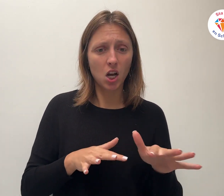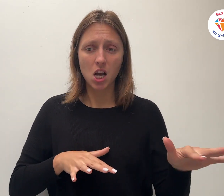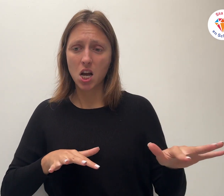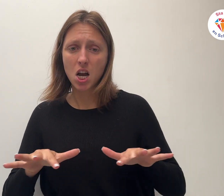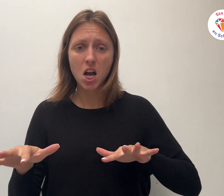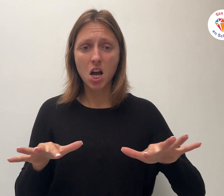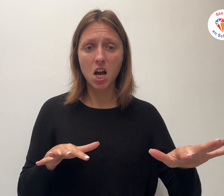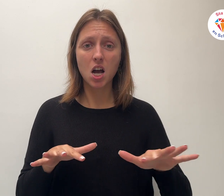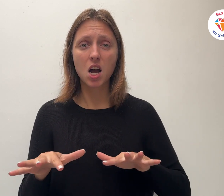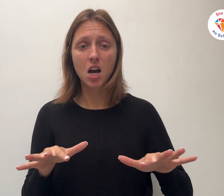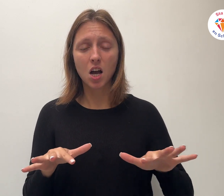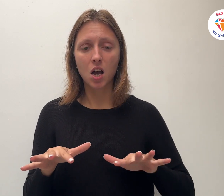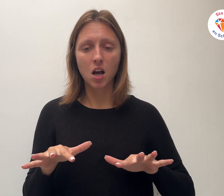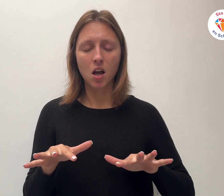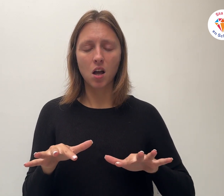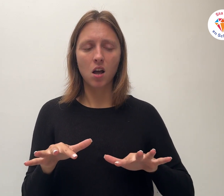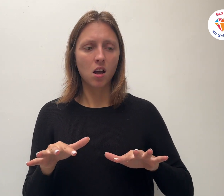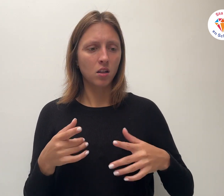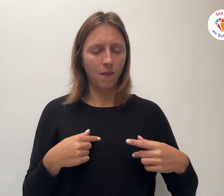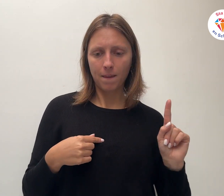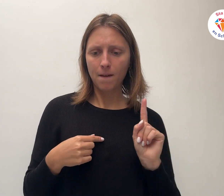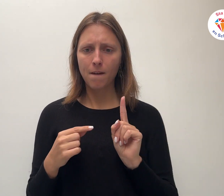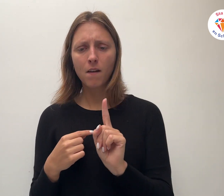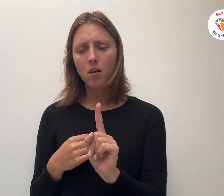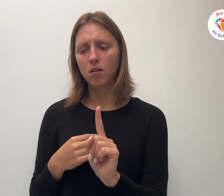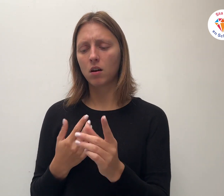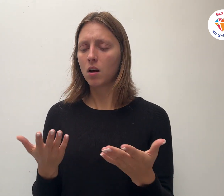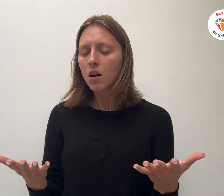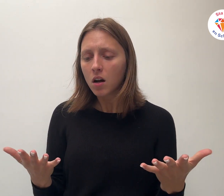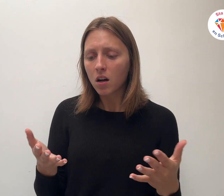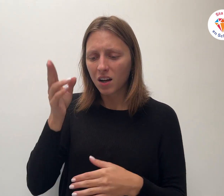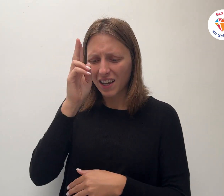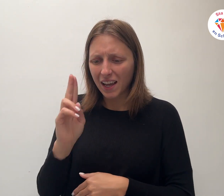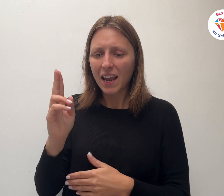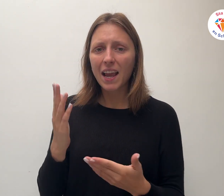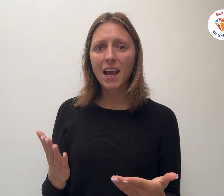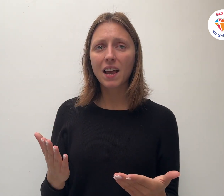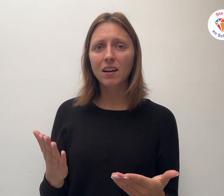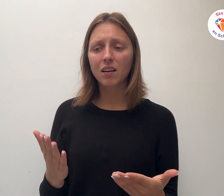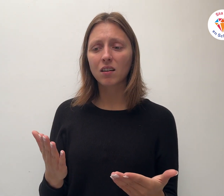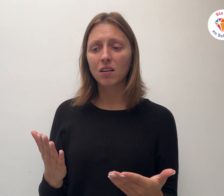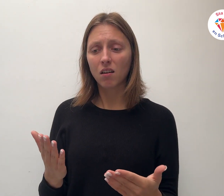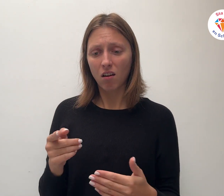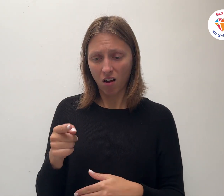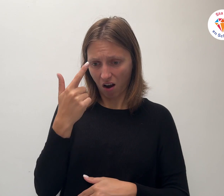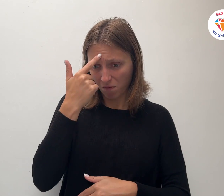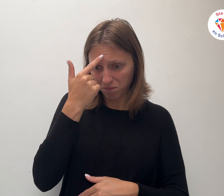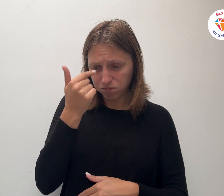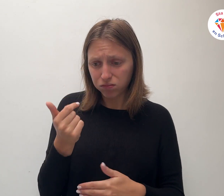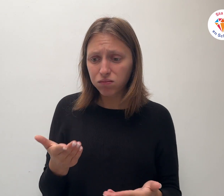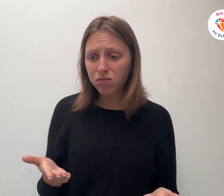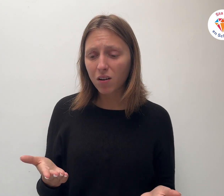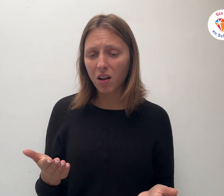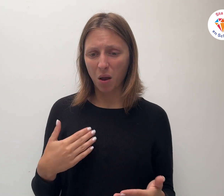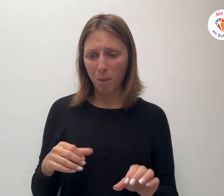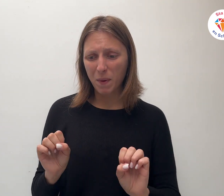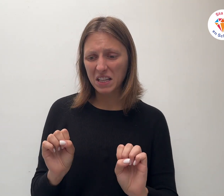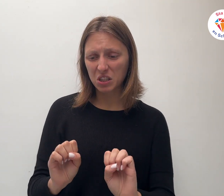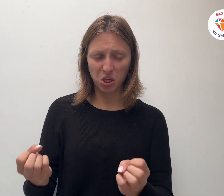komen staan, zei zij, Heren, trekt u zich niet aan, dat mijn zuster mij alleen laat bedienen?